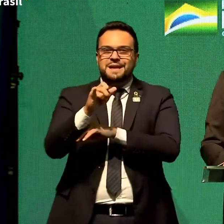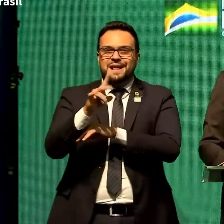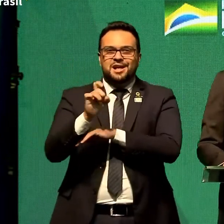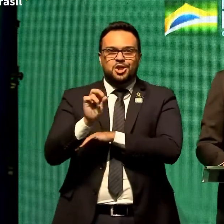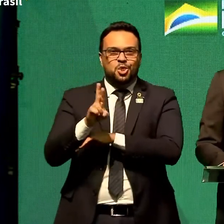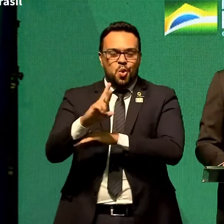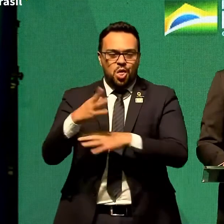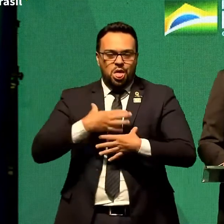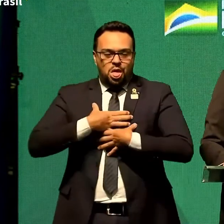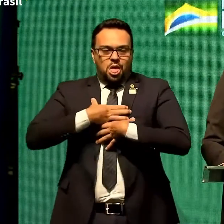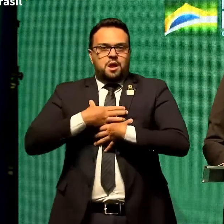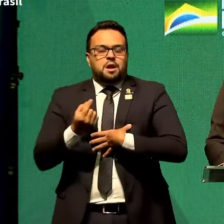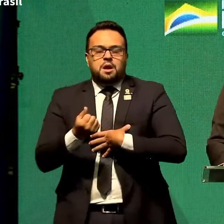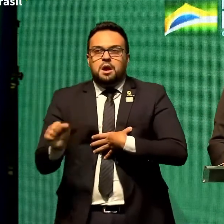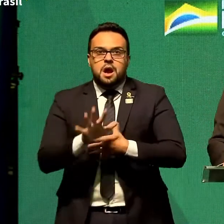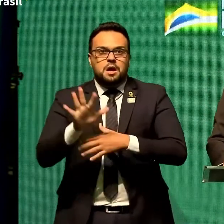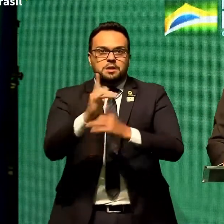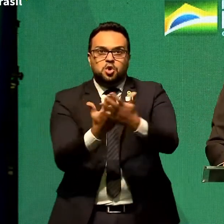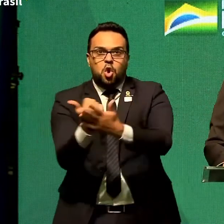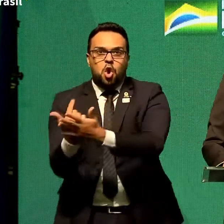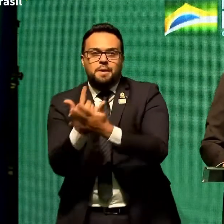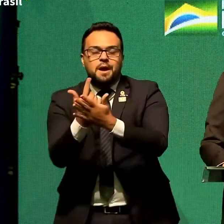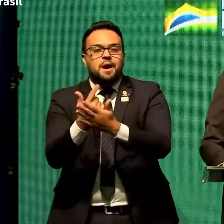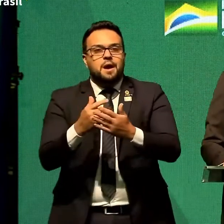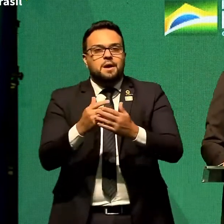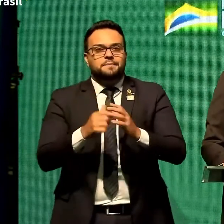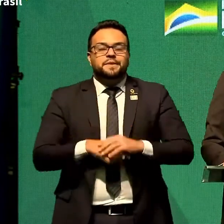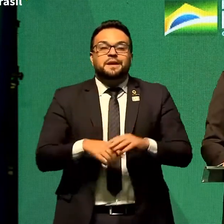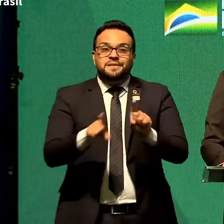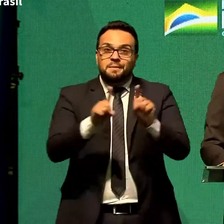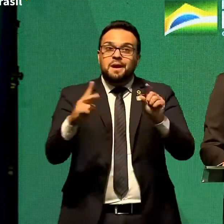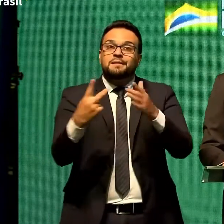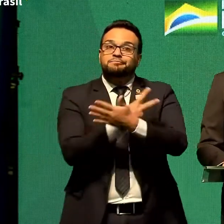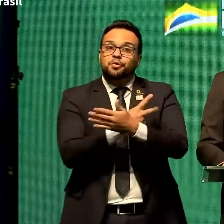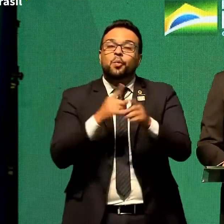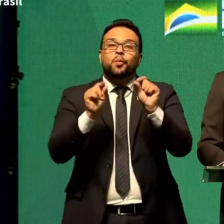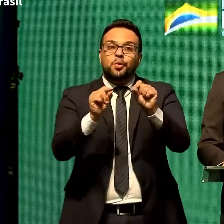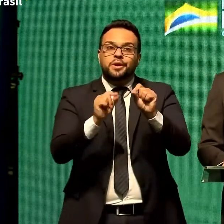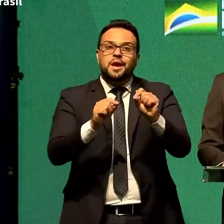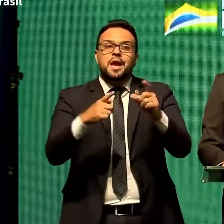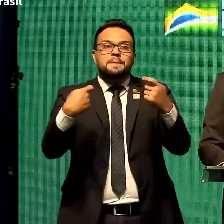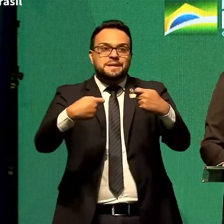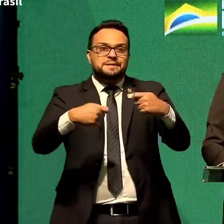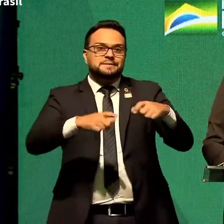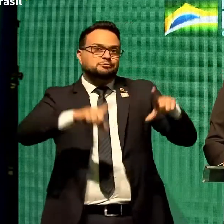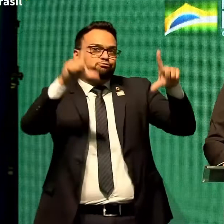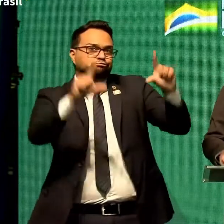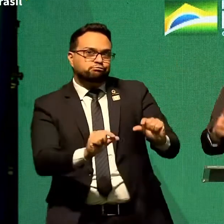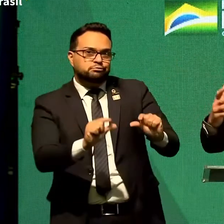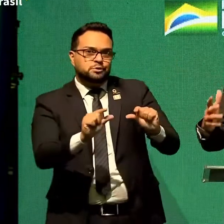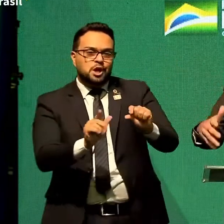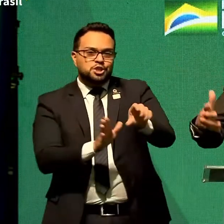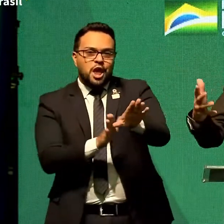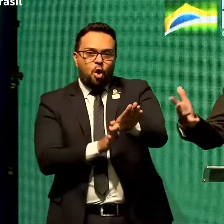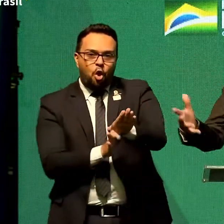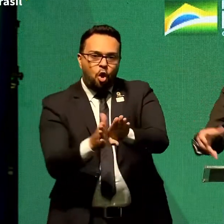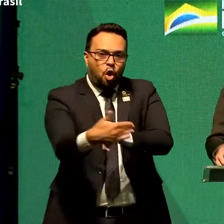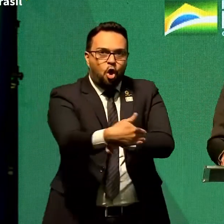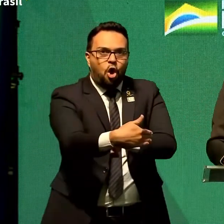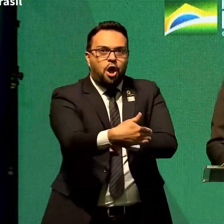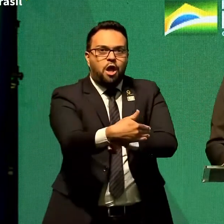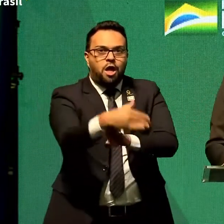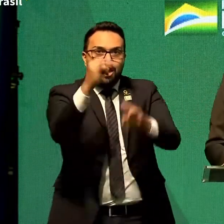Daí, apareceu a questão do achatamento da curva. Devemos achatar a curva com medidas de